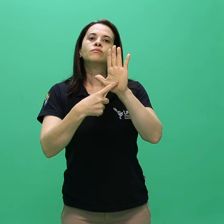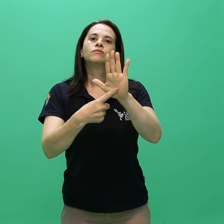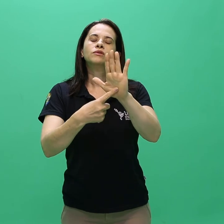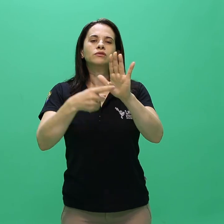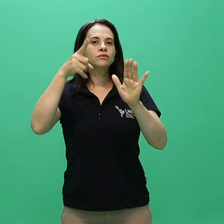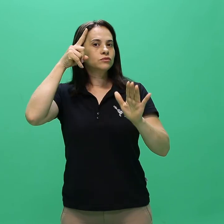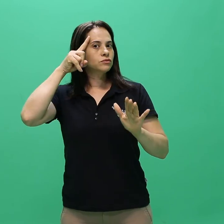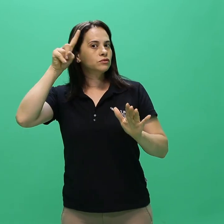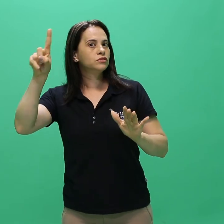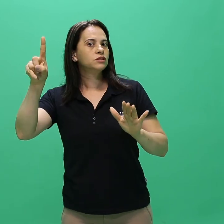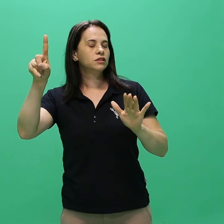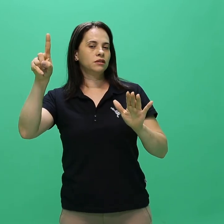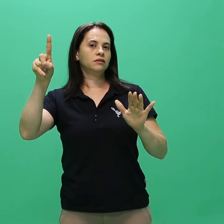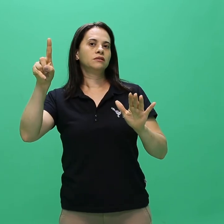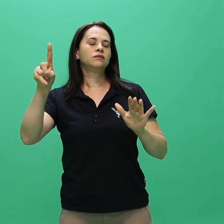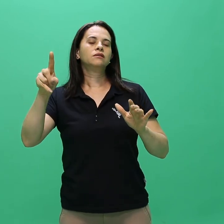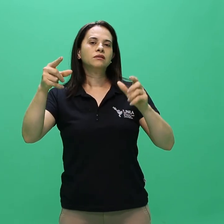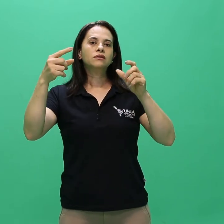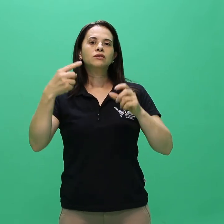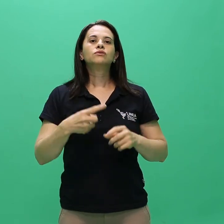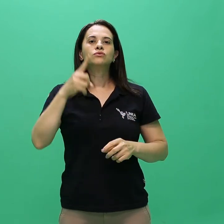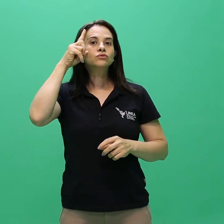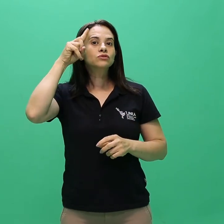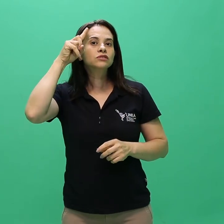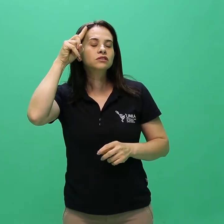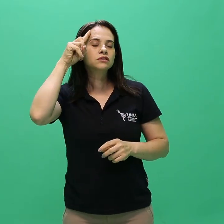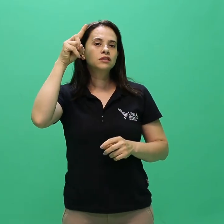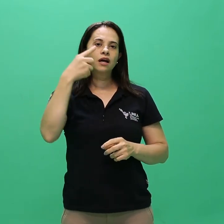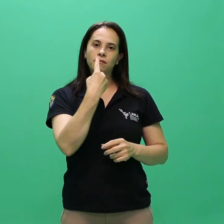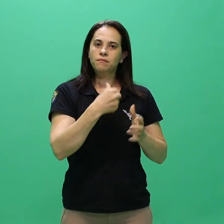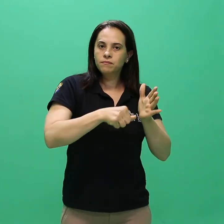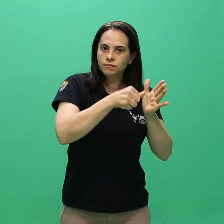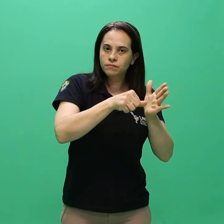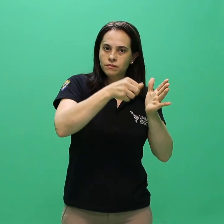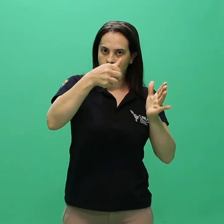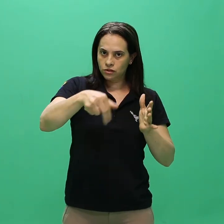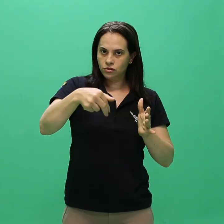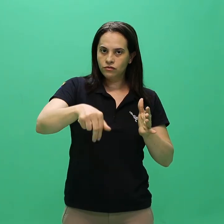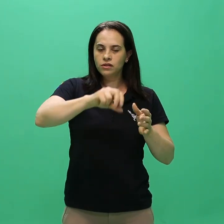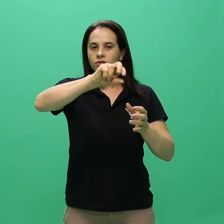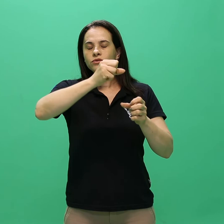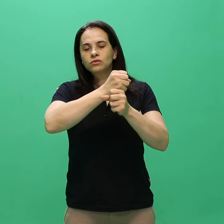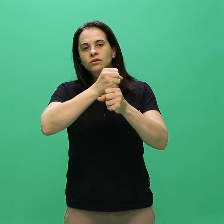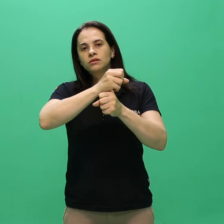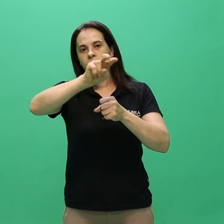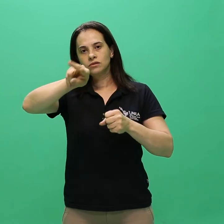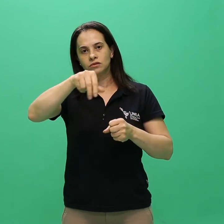editais da UNILA, conforme cronograma elencado no anexo 1 do presente edital.